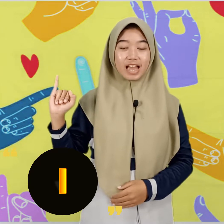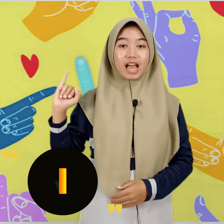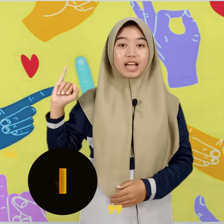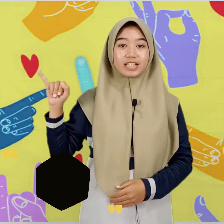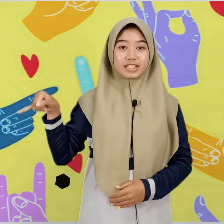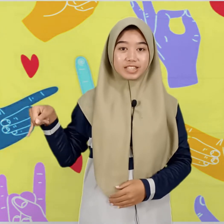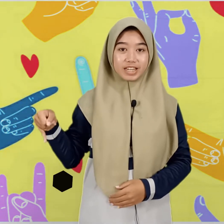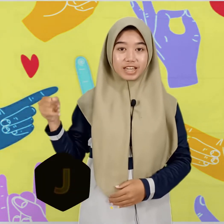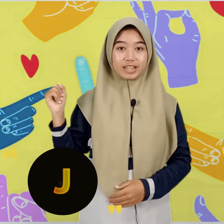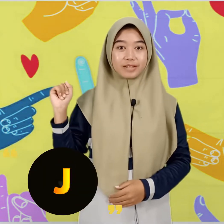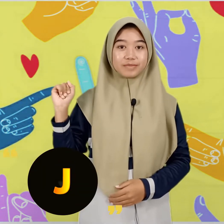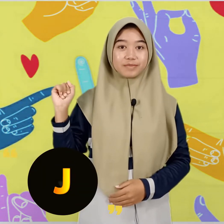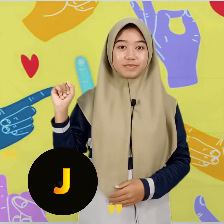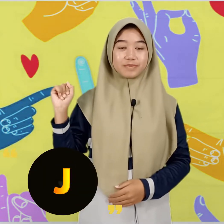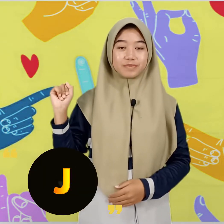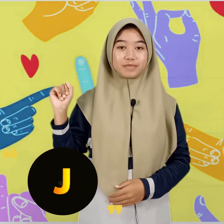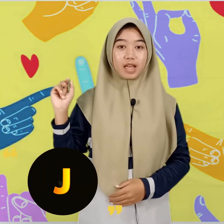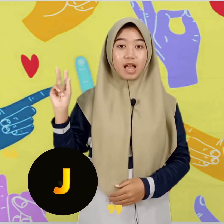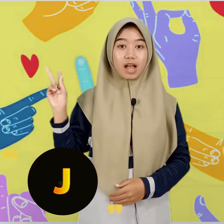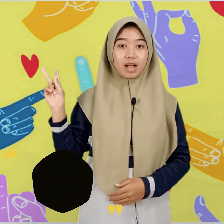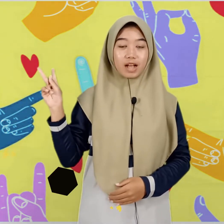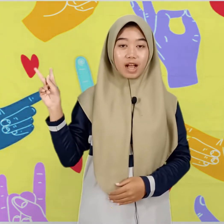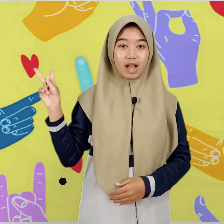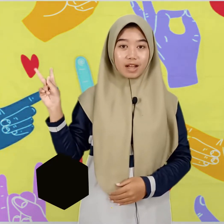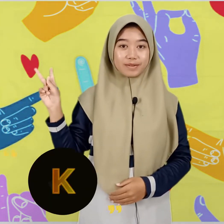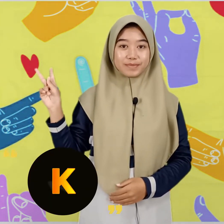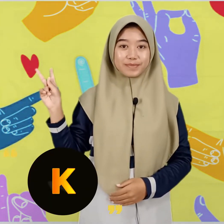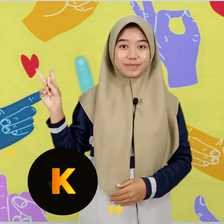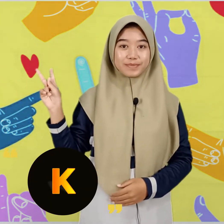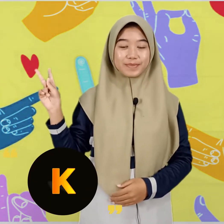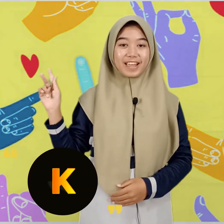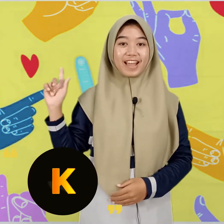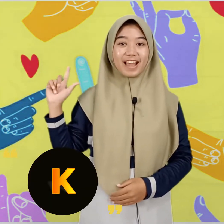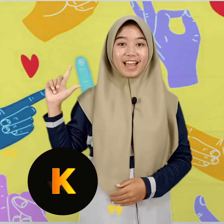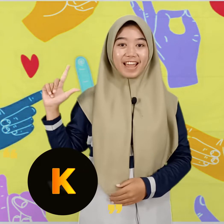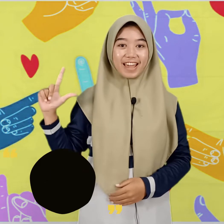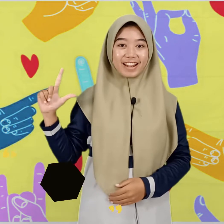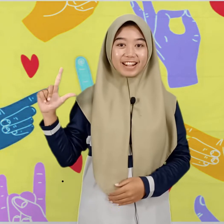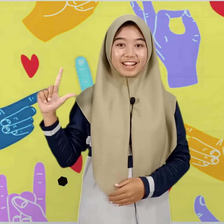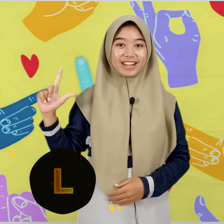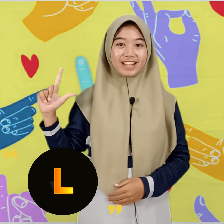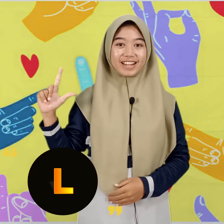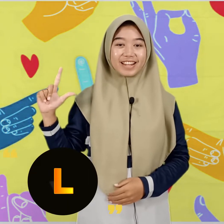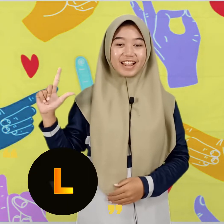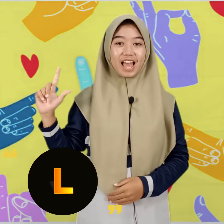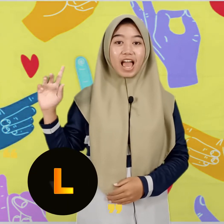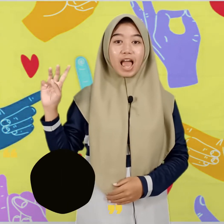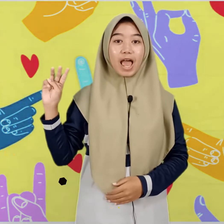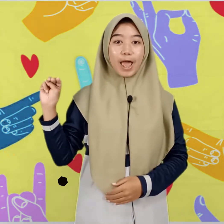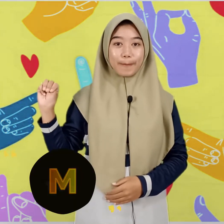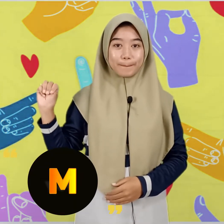J, K, L, M,